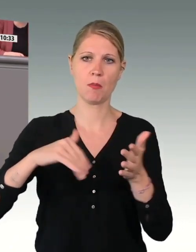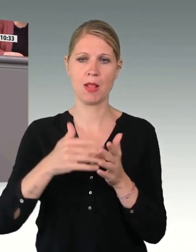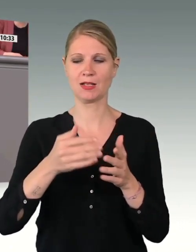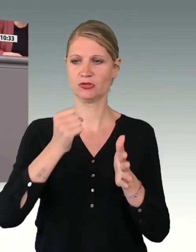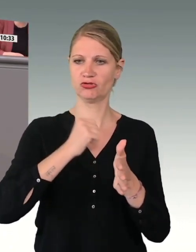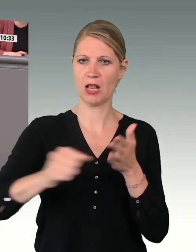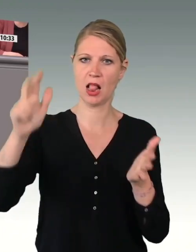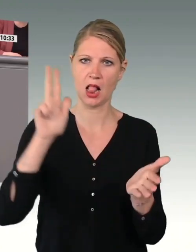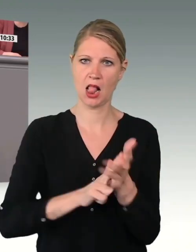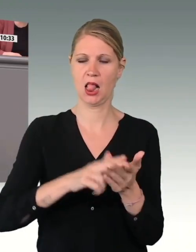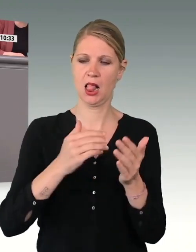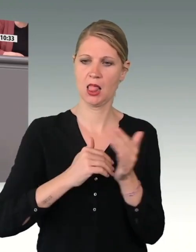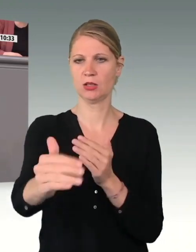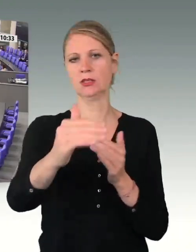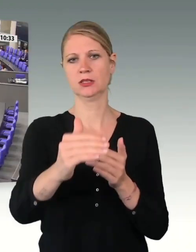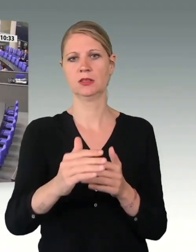zu bringen. Vielen Dank.